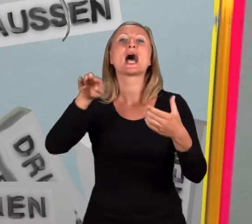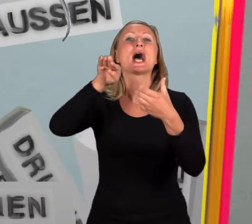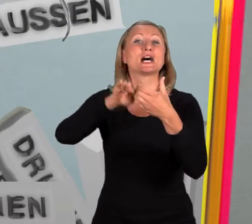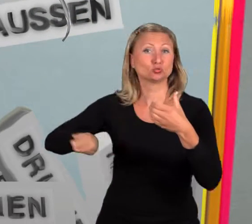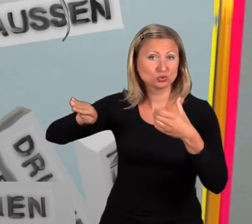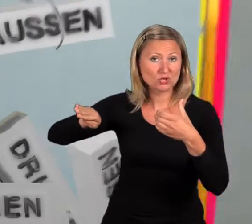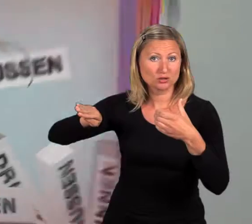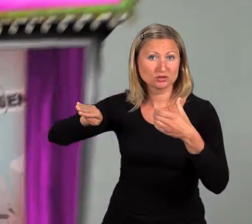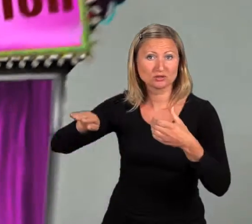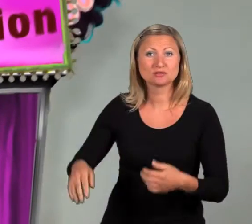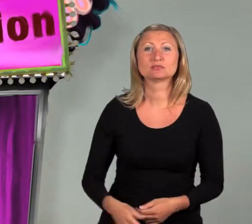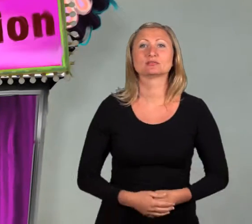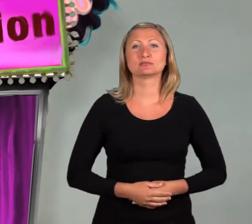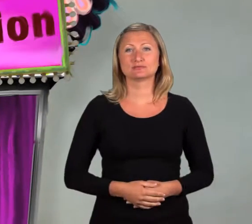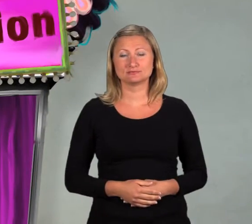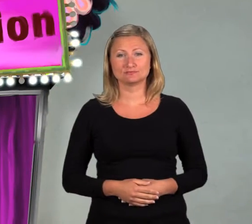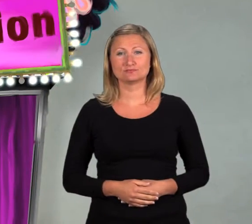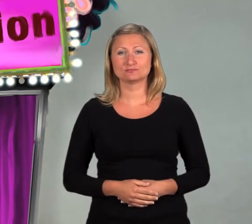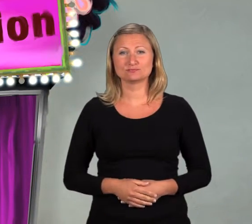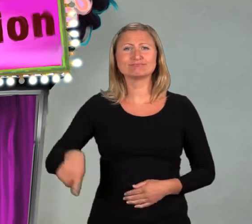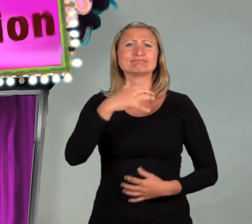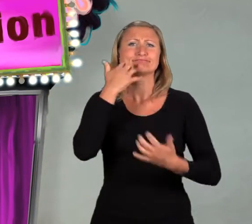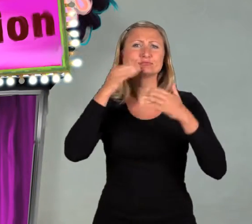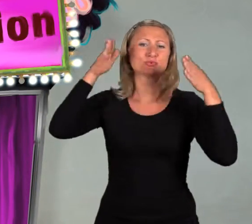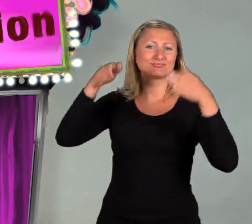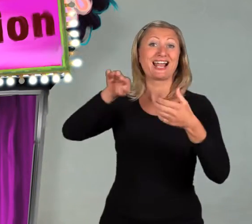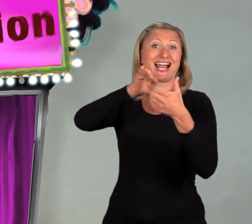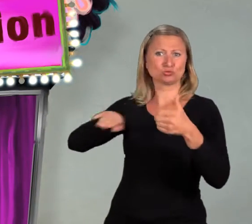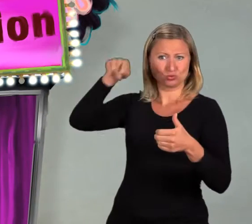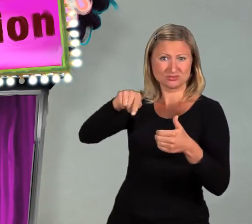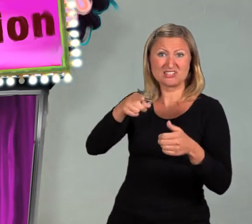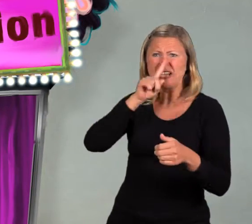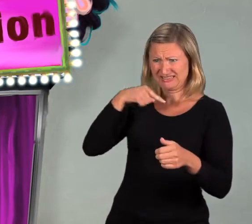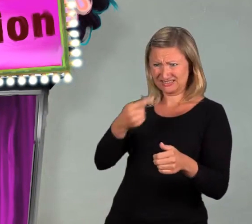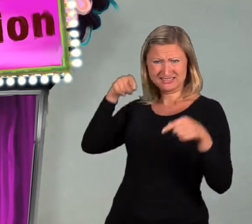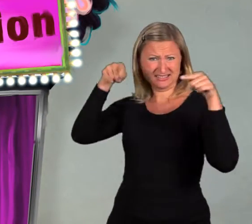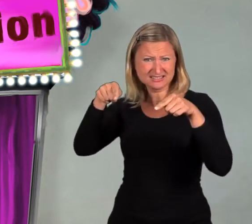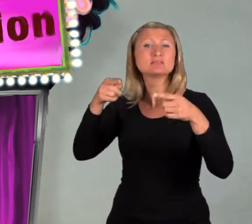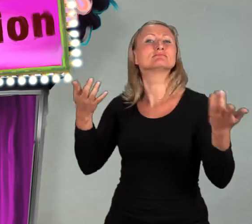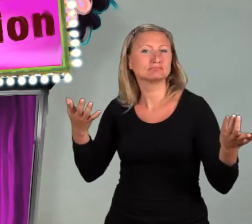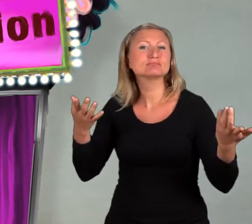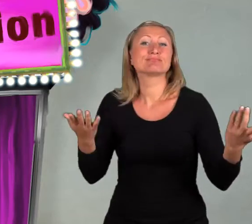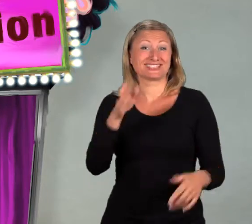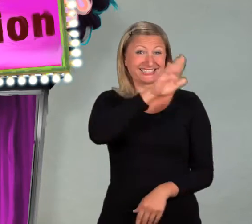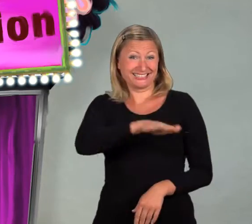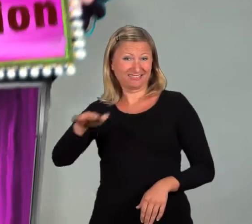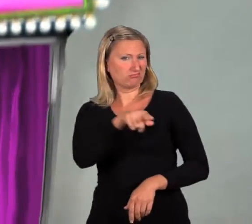Die Soziologie nennt das Exklusion Wenn wir über Exklusion reden, dann reden wir von Kindern,